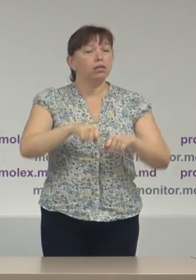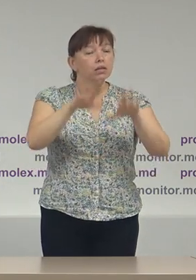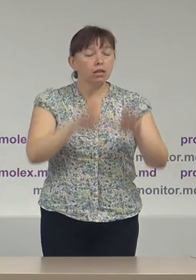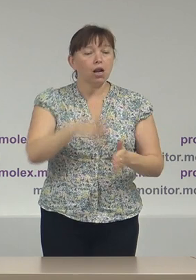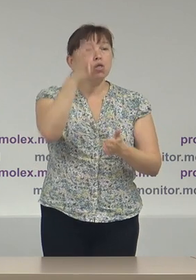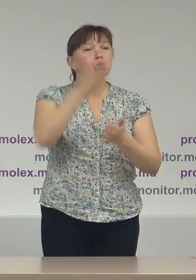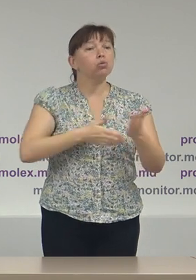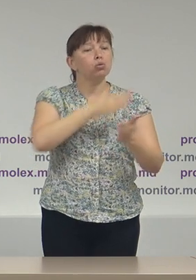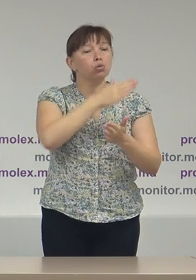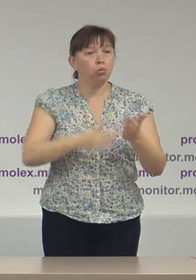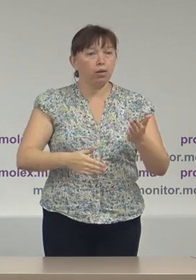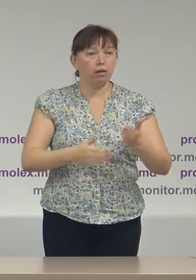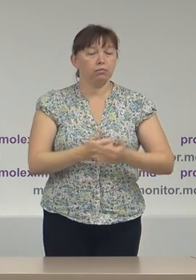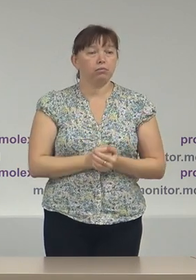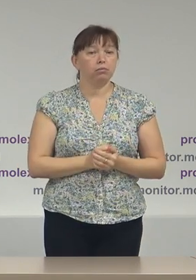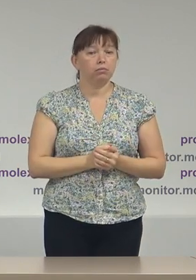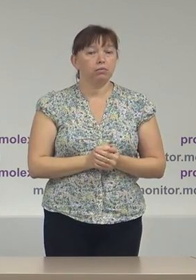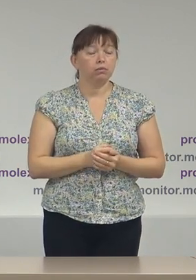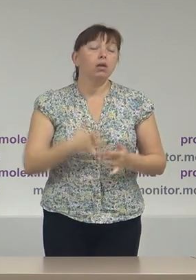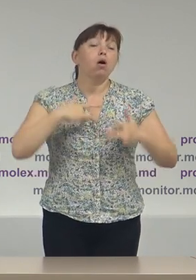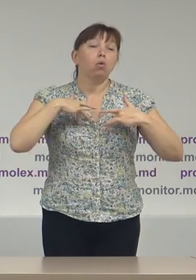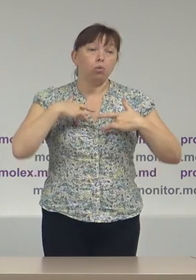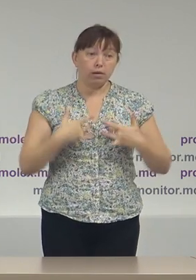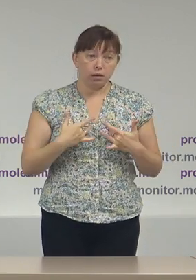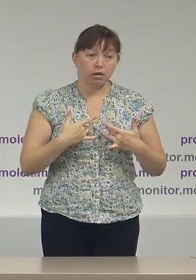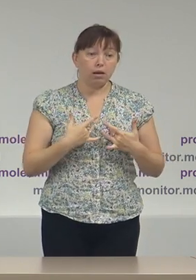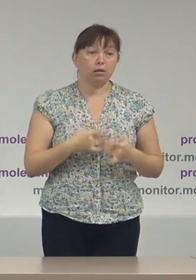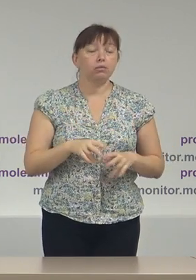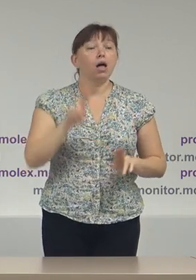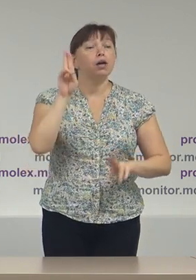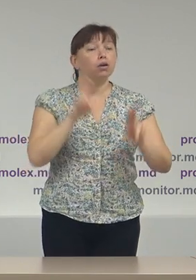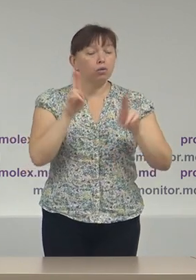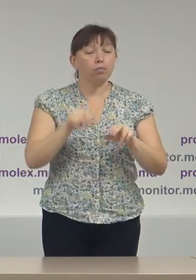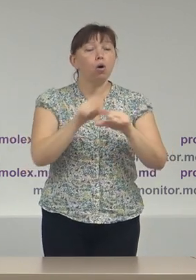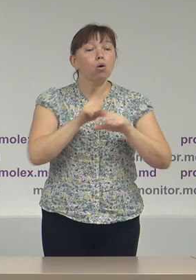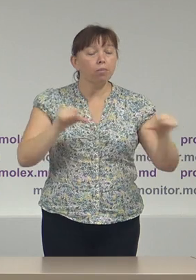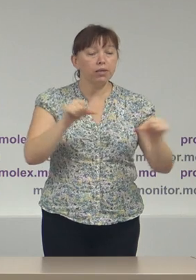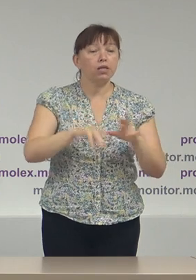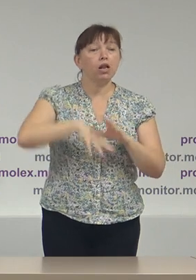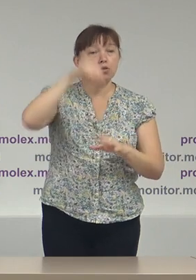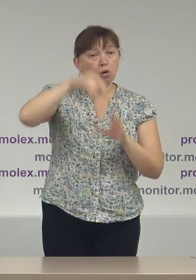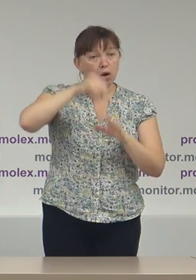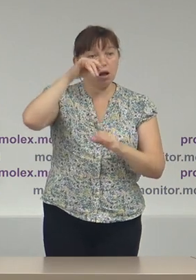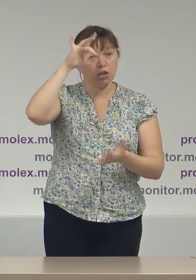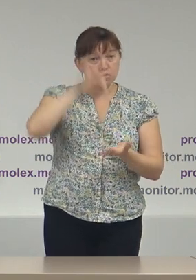invalidate. Cu regret regulamentul Comisiei Electorale Centrale